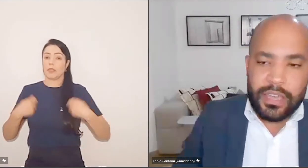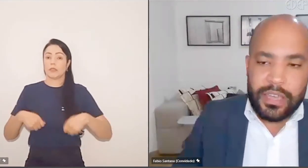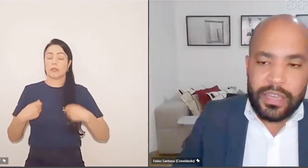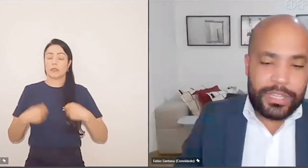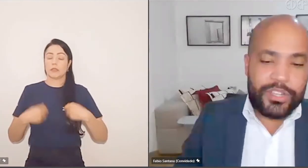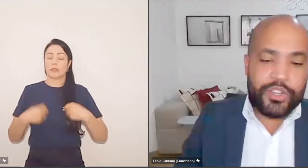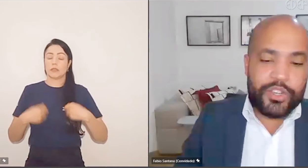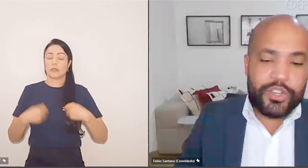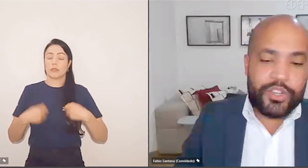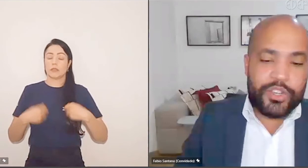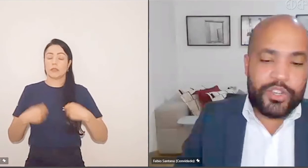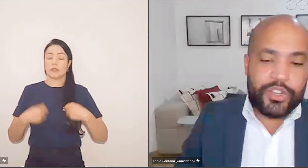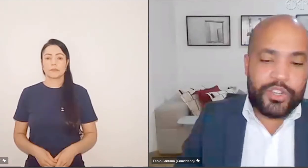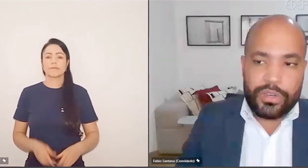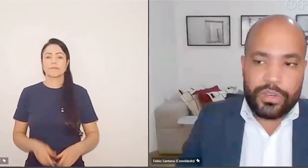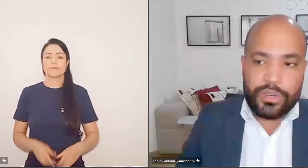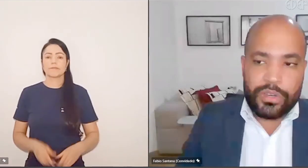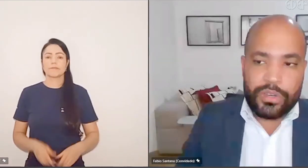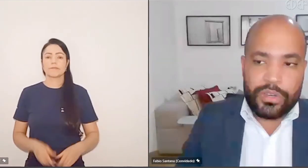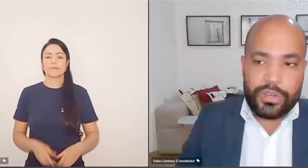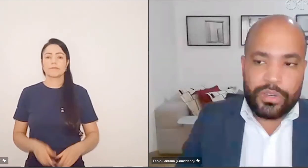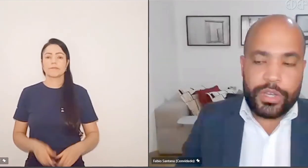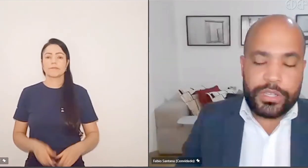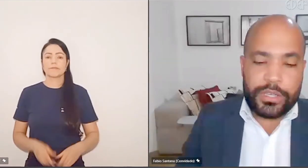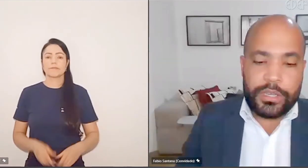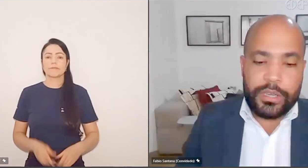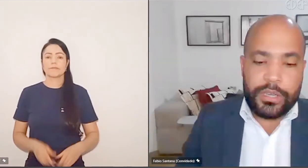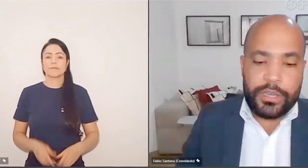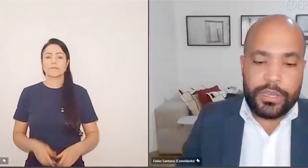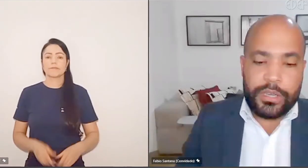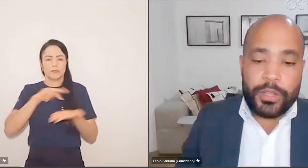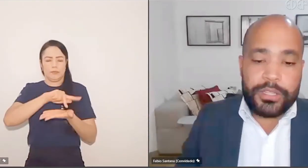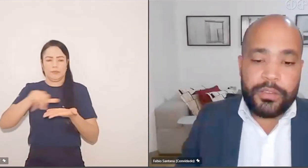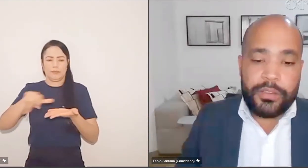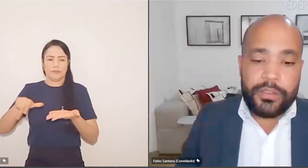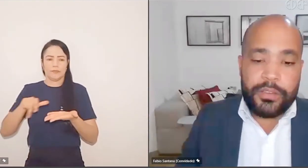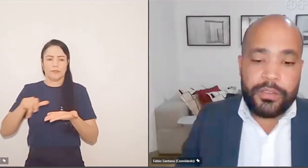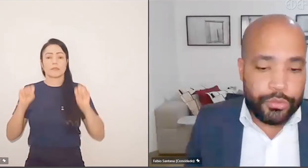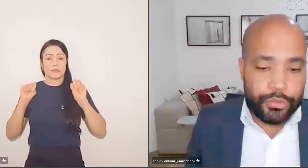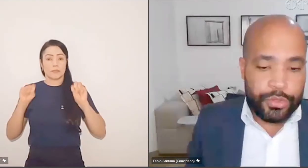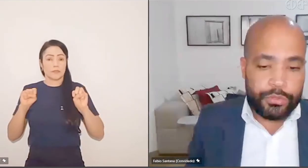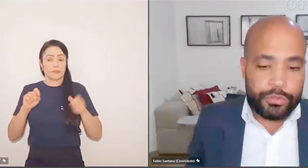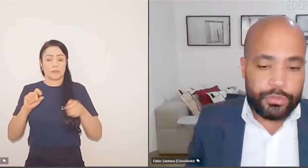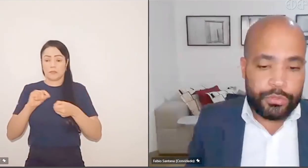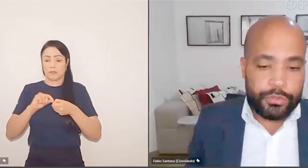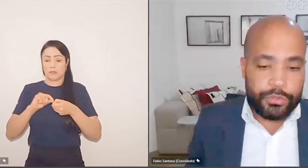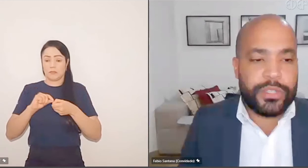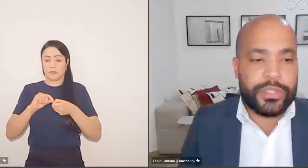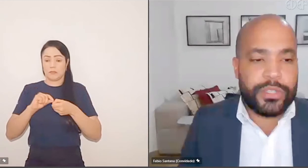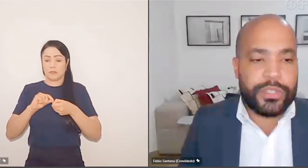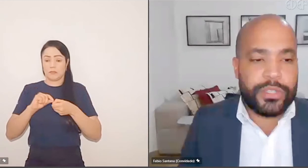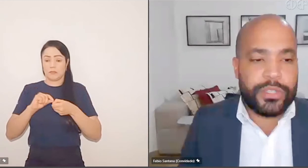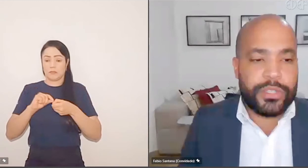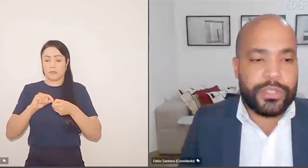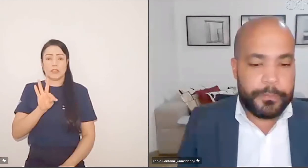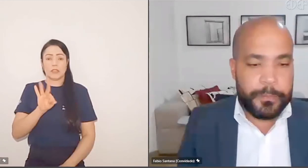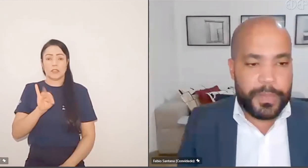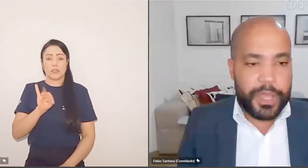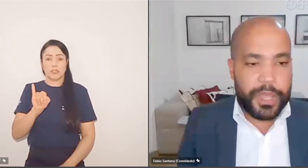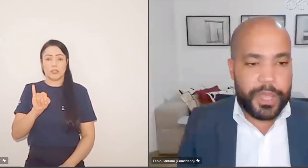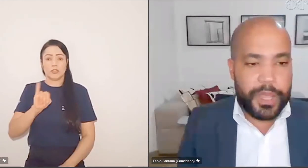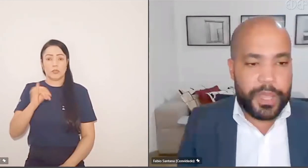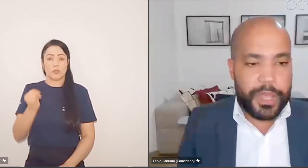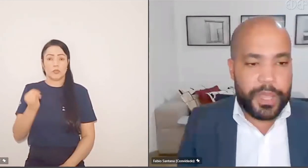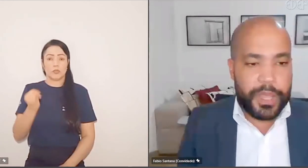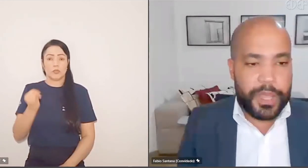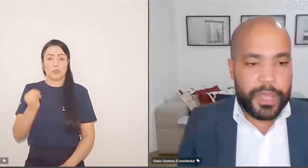E o atendimento a essas condições aqui podem ser feitos por meio do NATJUS. O NATJUS pode trazer essa informação.